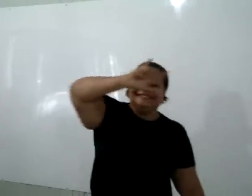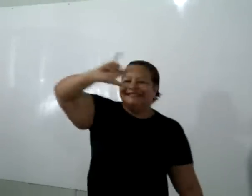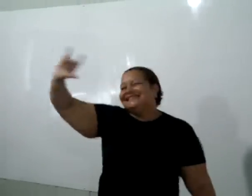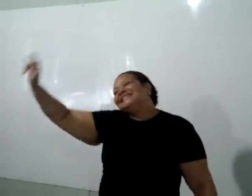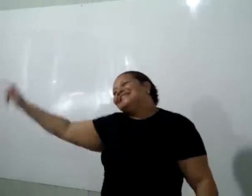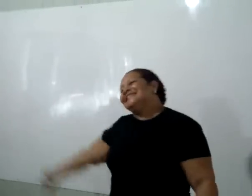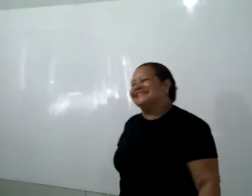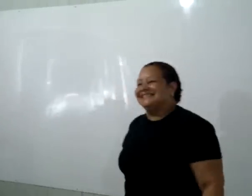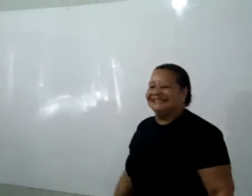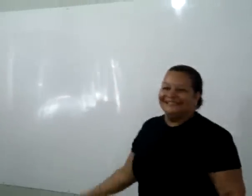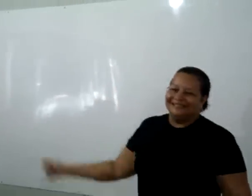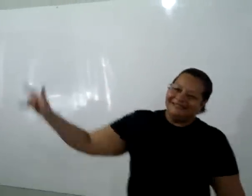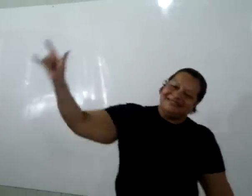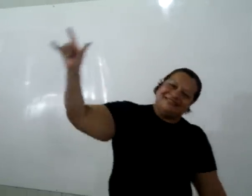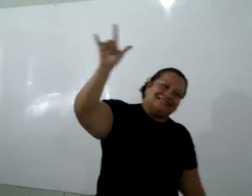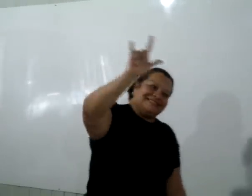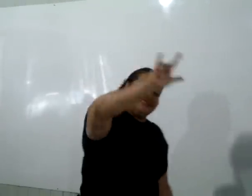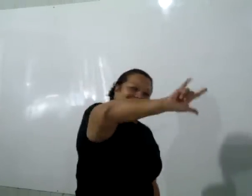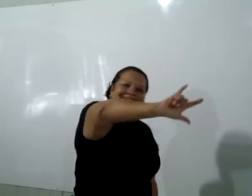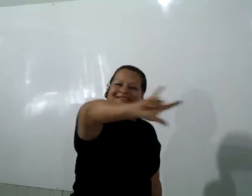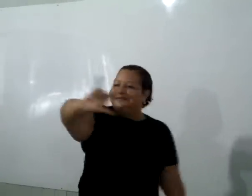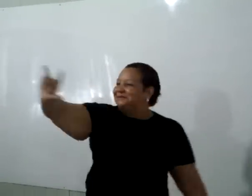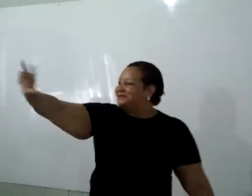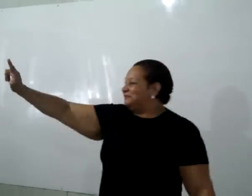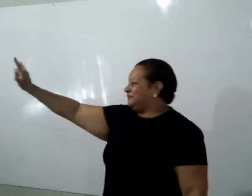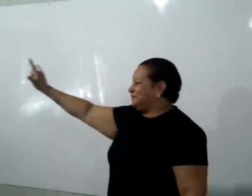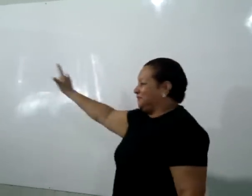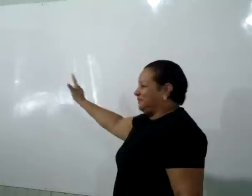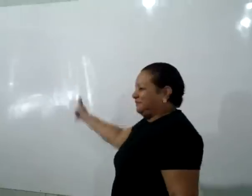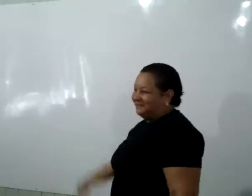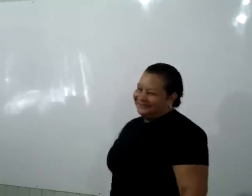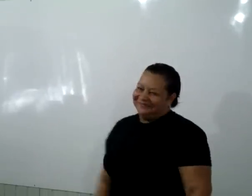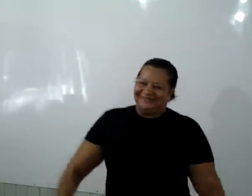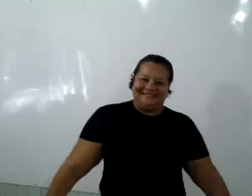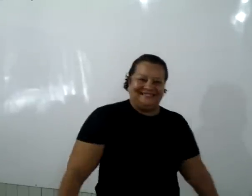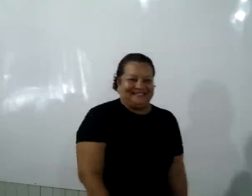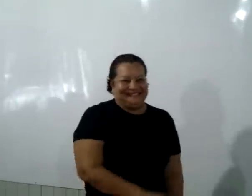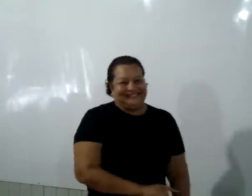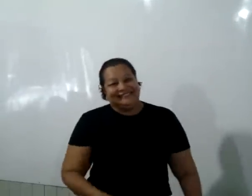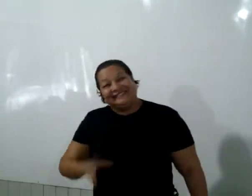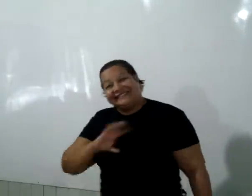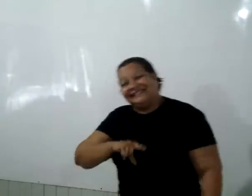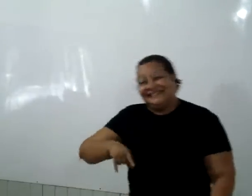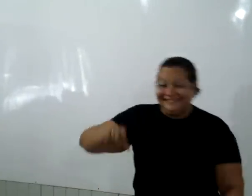que O seu orgulho dilatava-se ao calor amoroso que